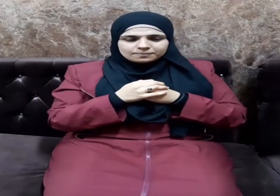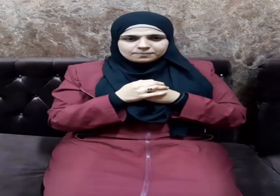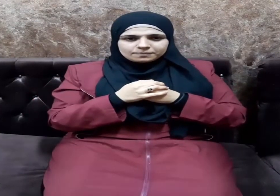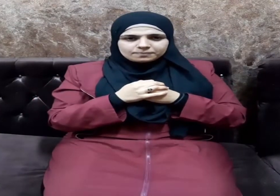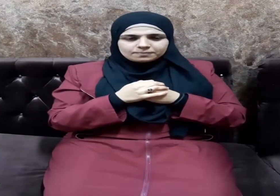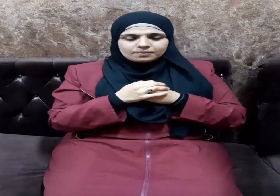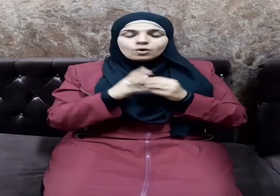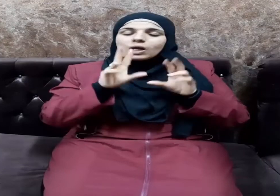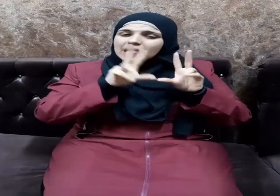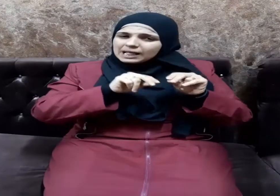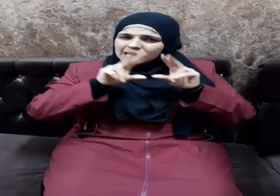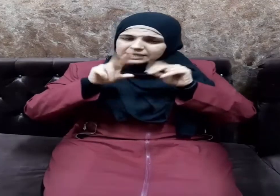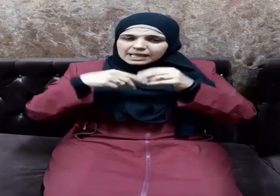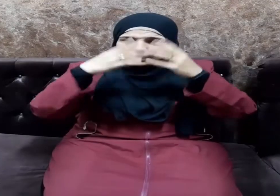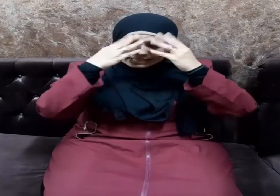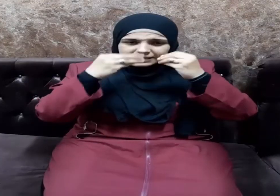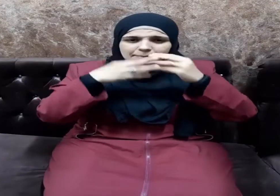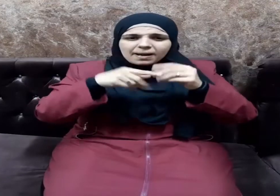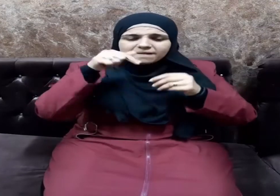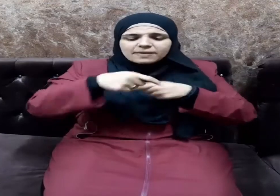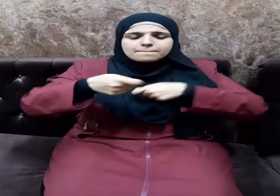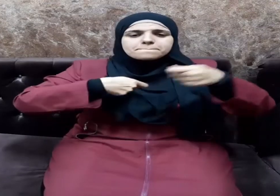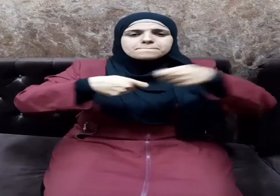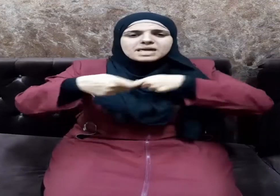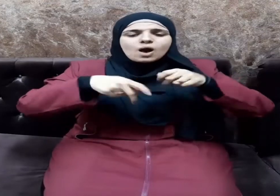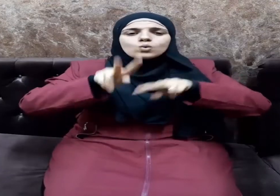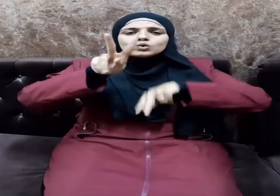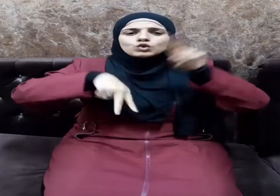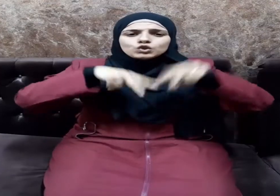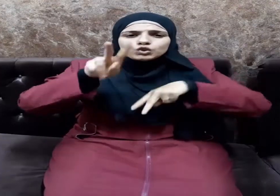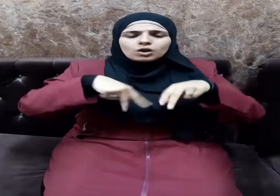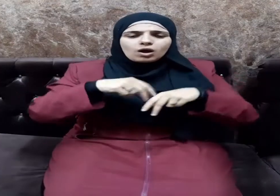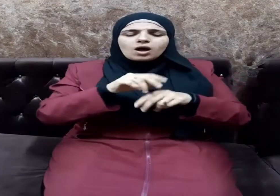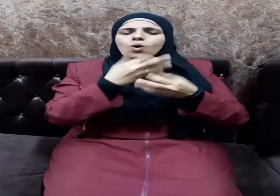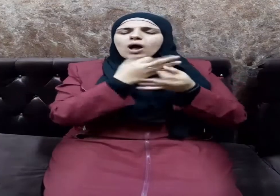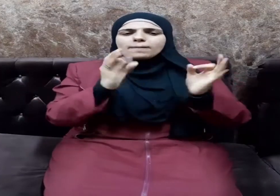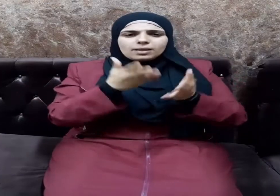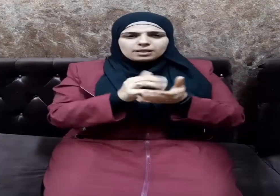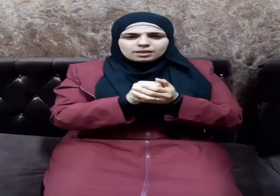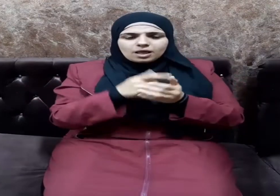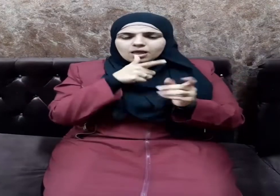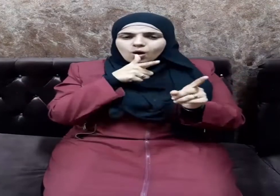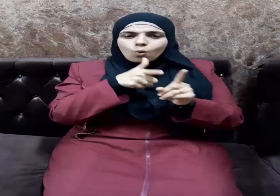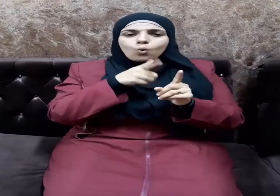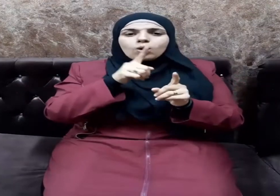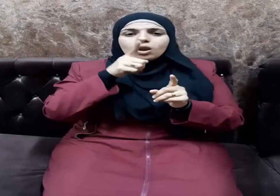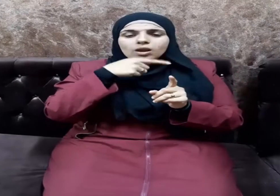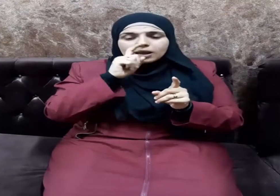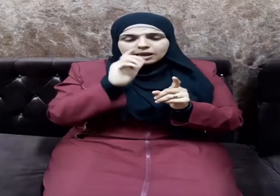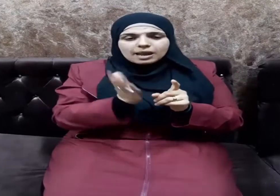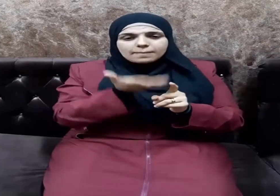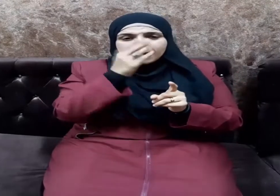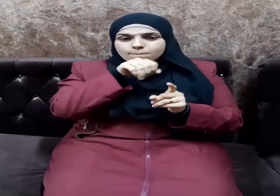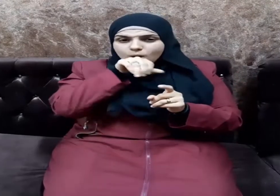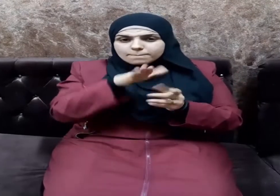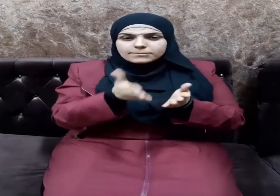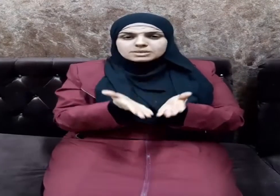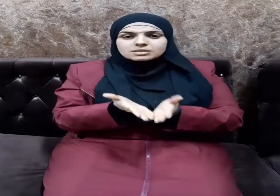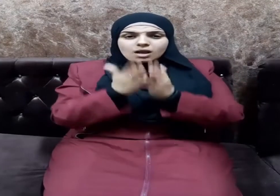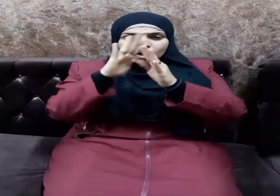وكذلك السماحة في البيع والشراء والاقتضاء حيث يقول نبينا صلى الله عليه